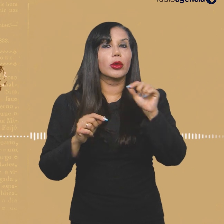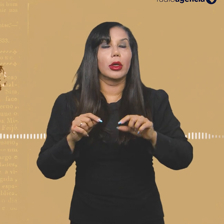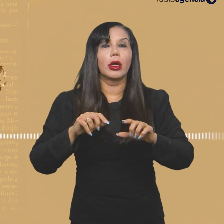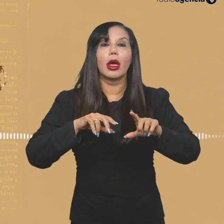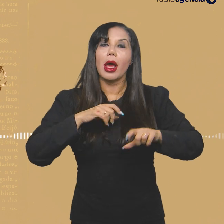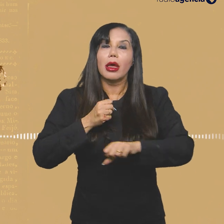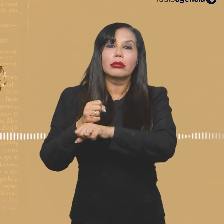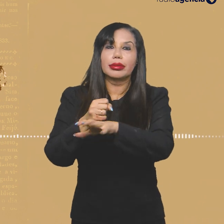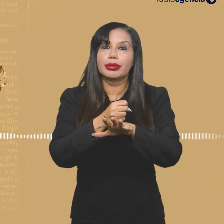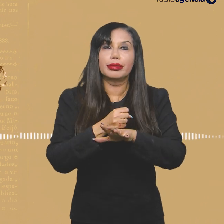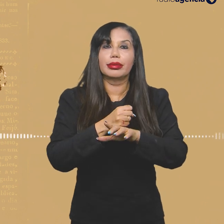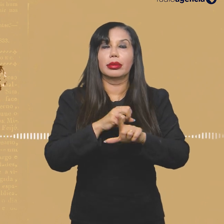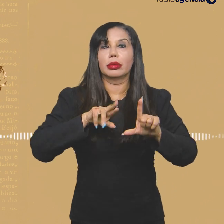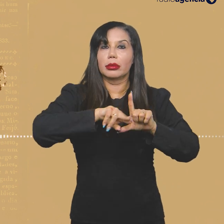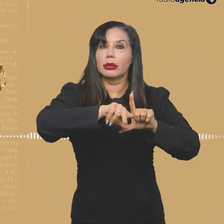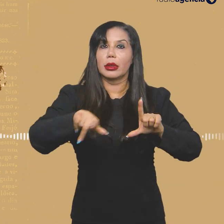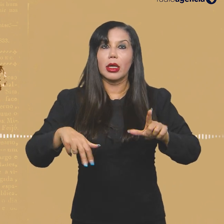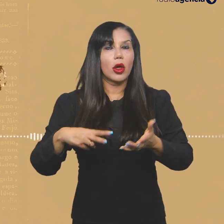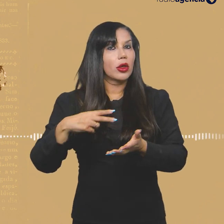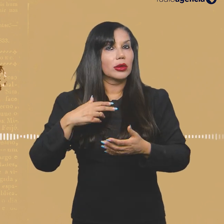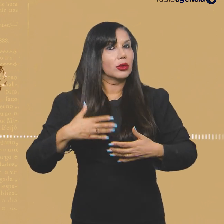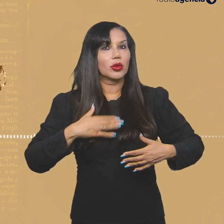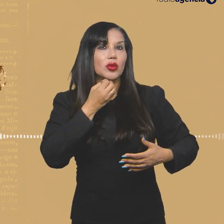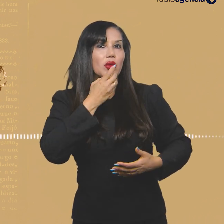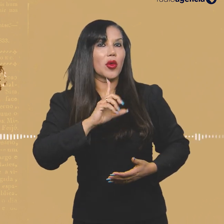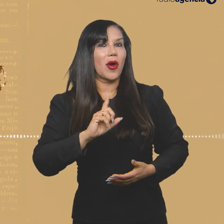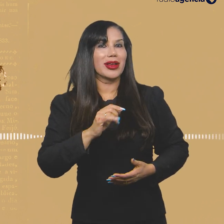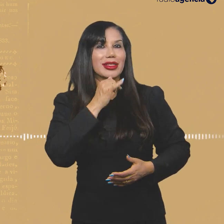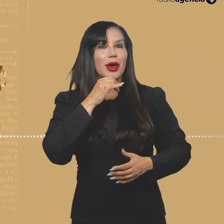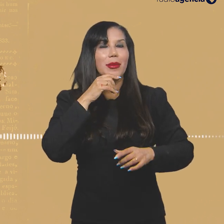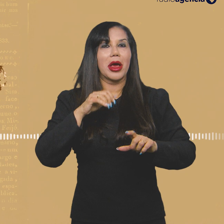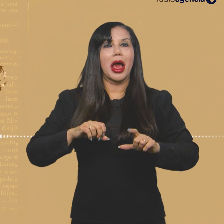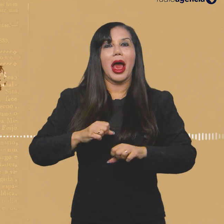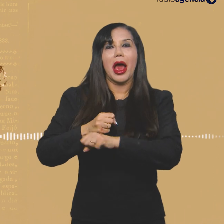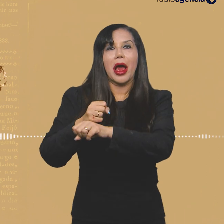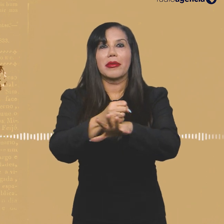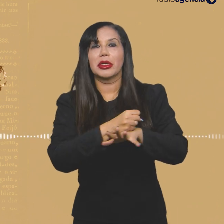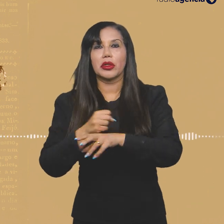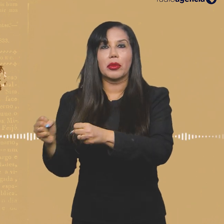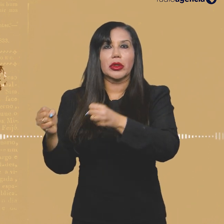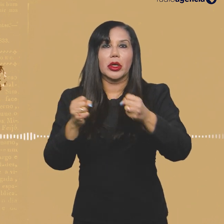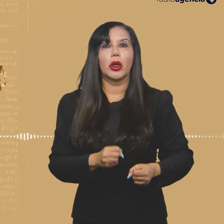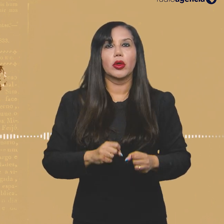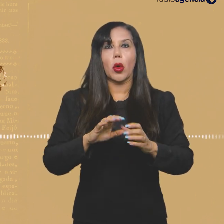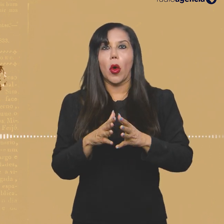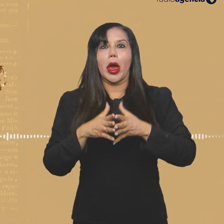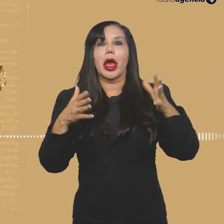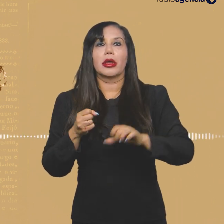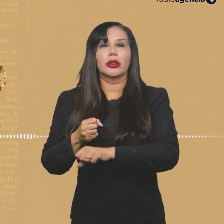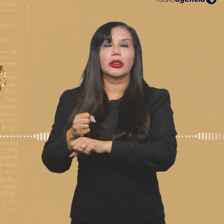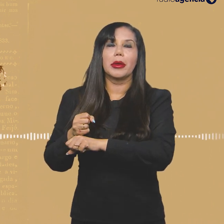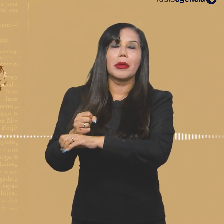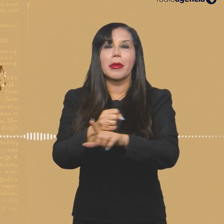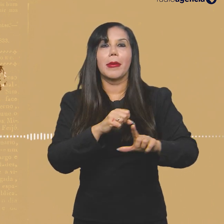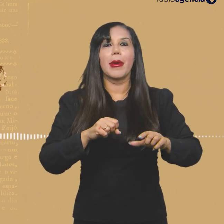desses veículos é que eles não estão contentes com a mídia hegemônica, ou grande mídia, ou mídia de